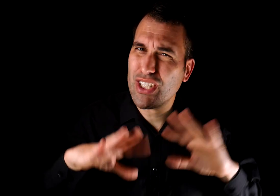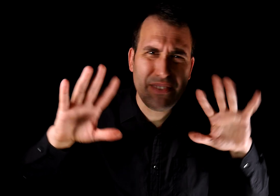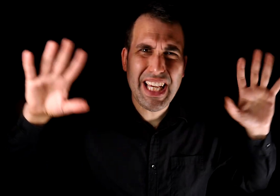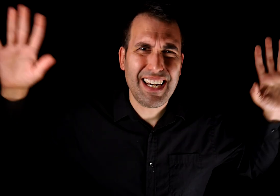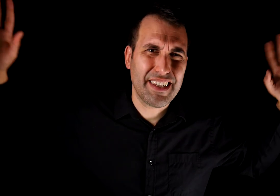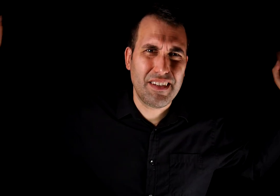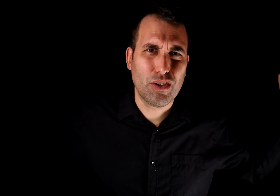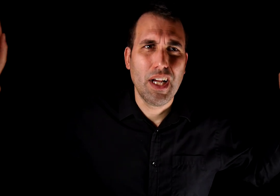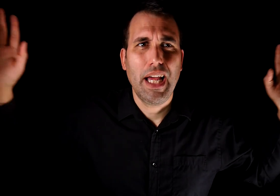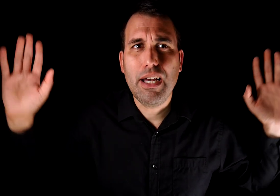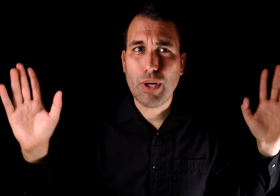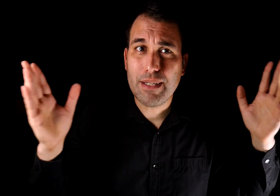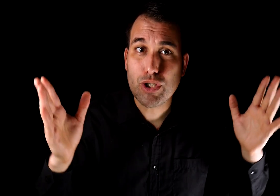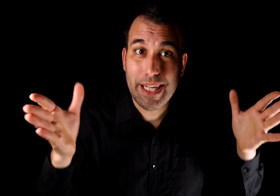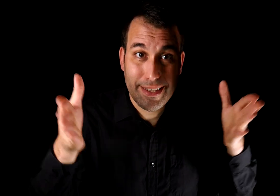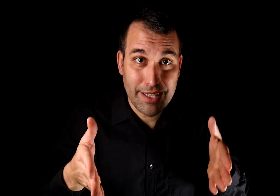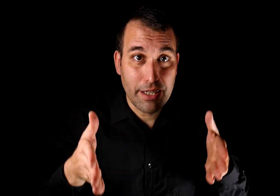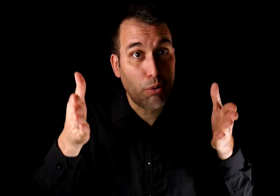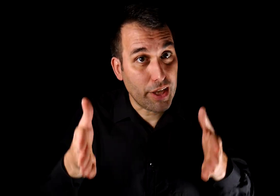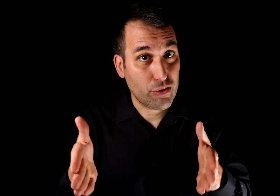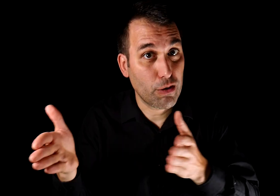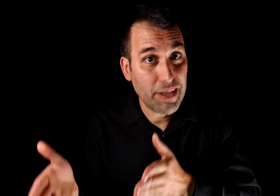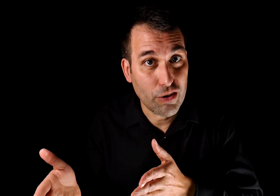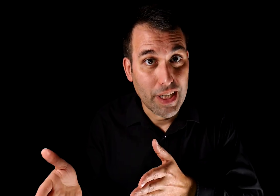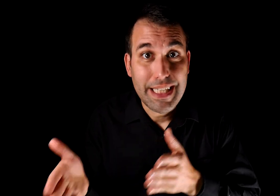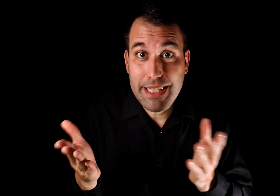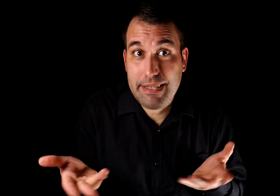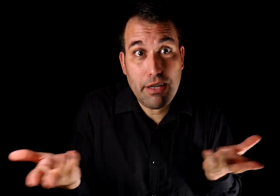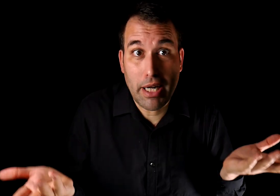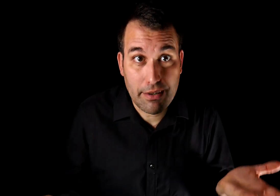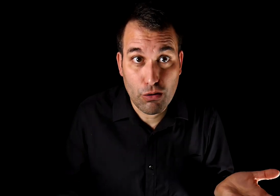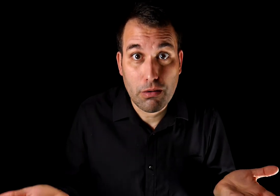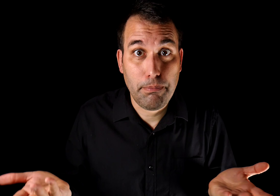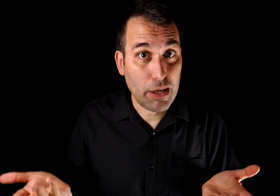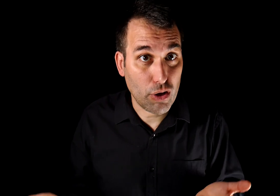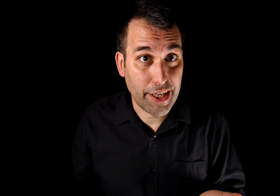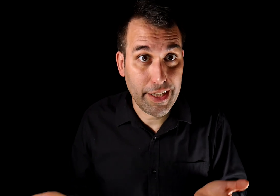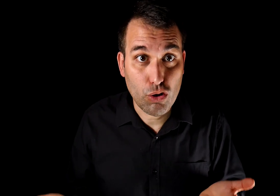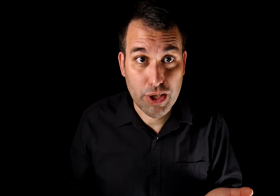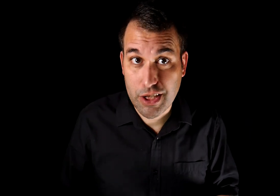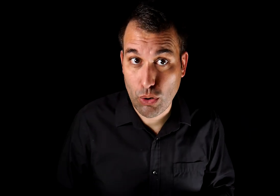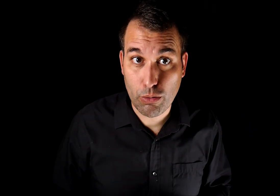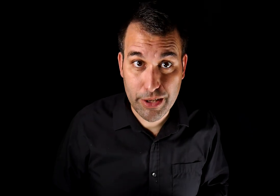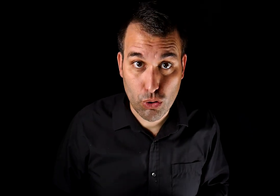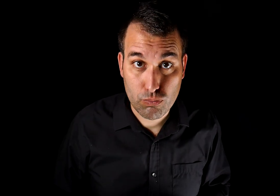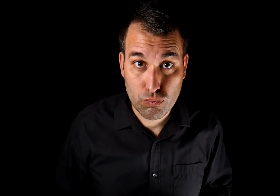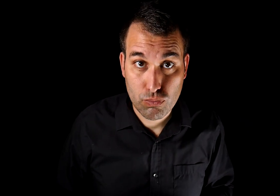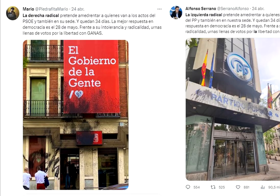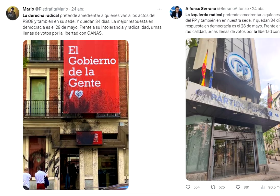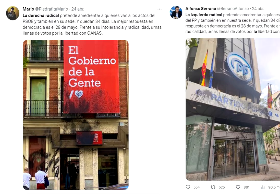desviar la atención en lugar de buscar entender por qué no te convenció y si hay una razón para corregir cosas en su argumento. También tenéis